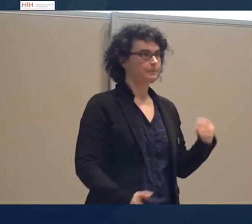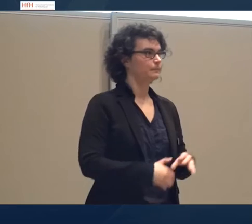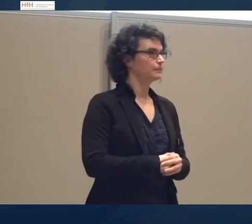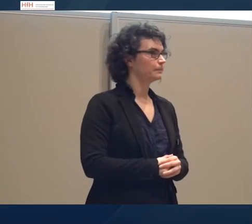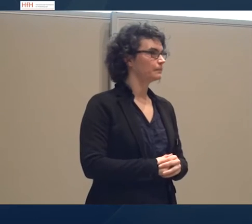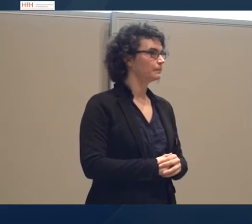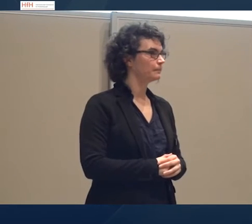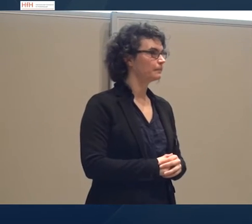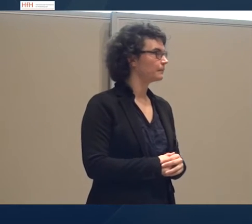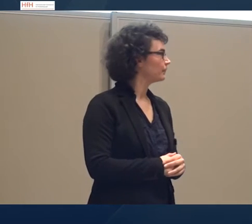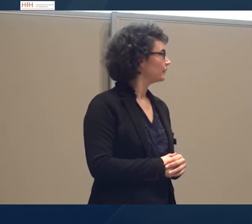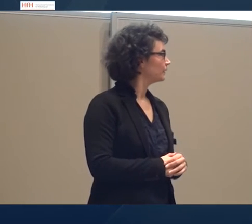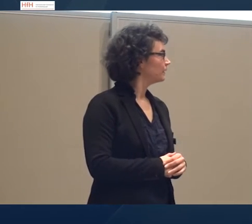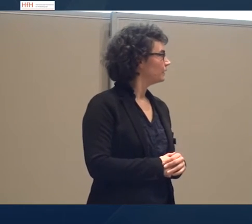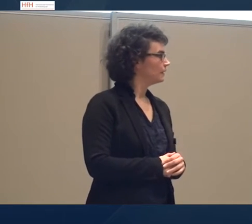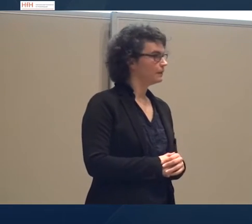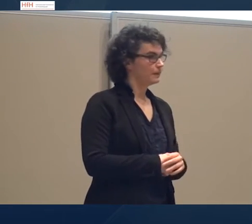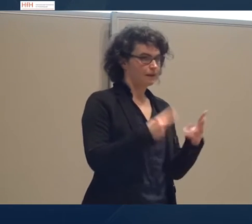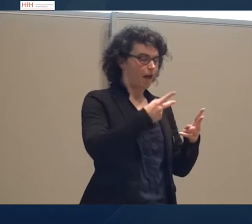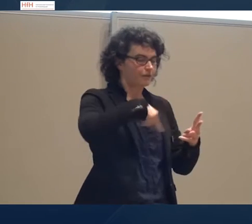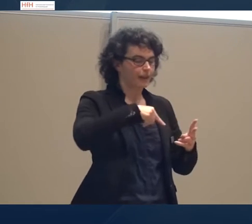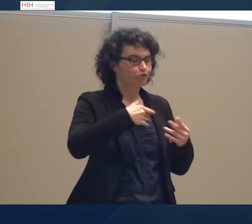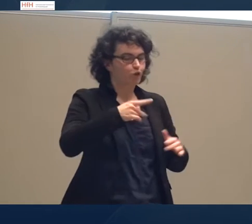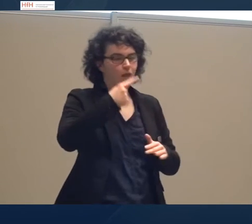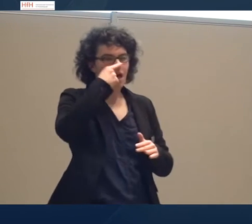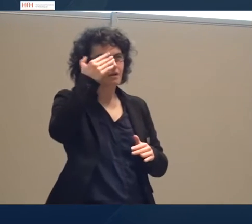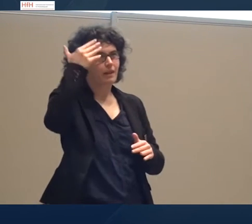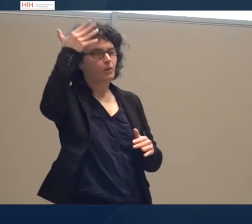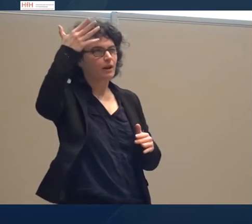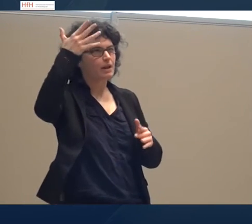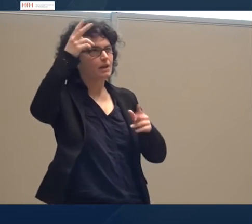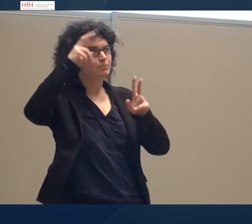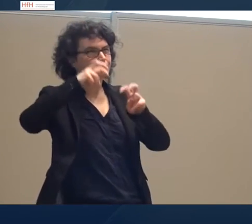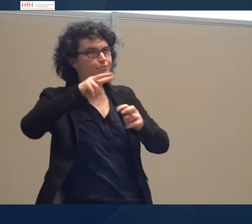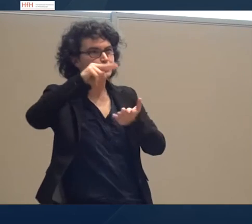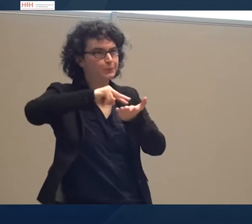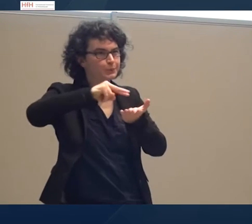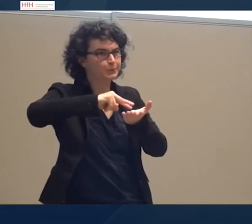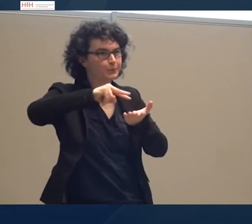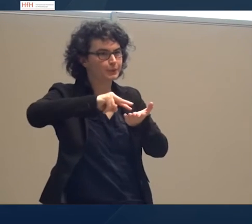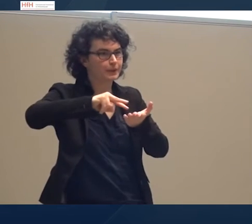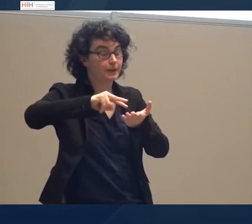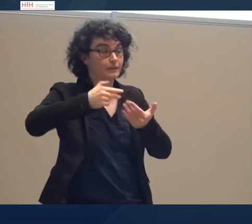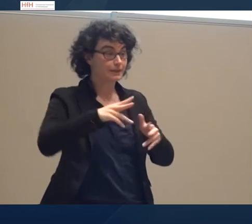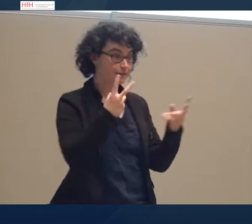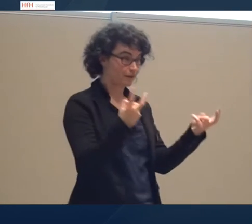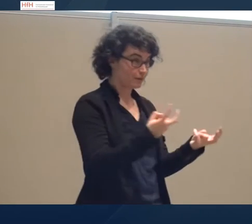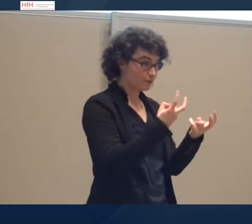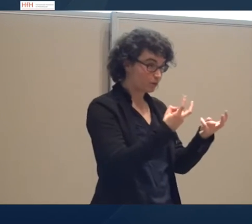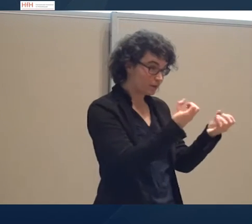Natürlich haben wir auch mit dieser Theorie aufarbeitet und das, was wir als Information bekommen